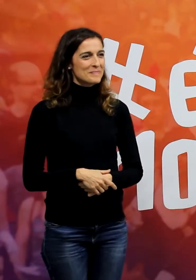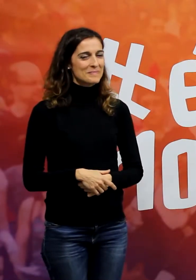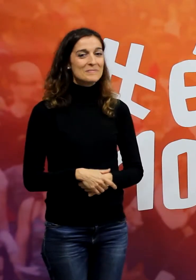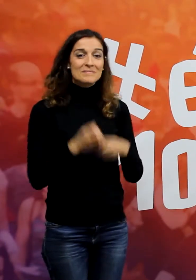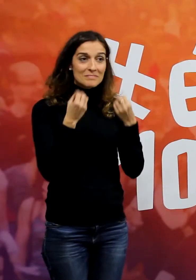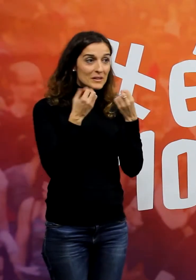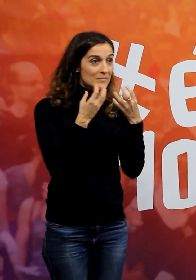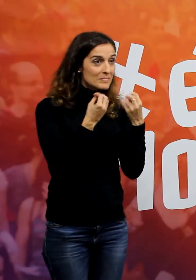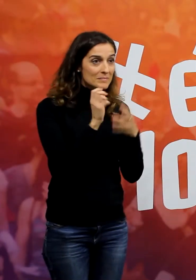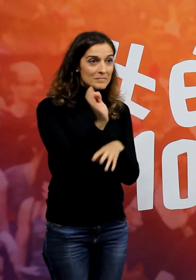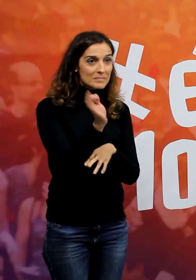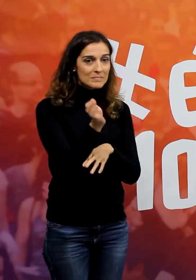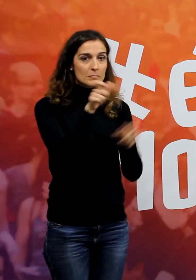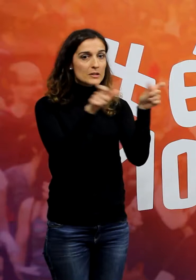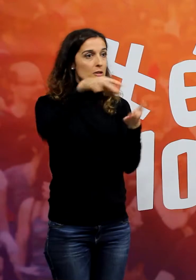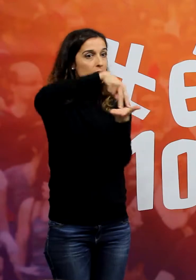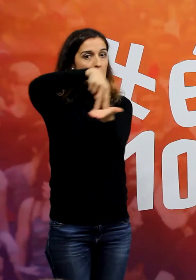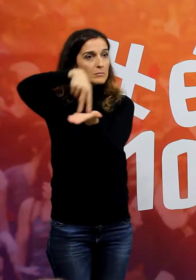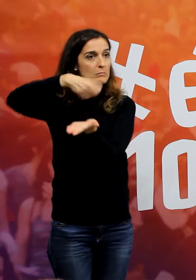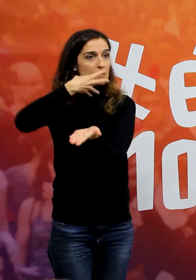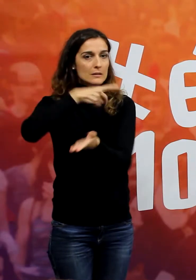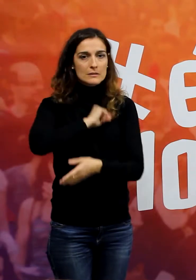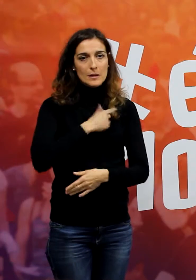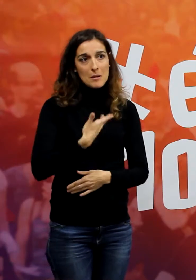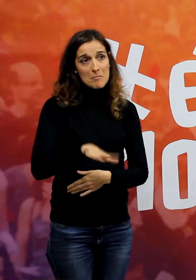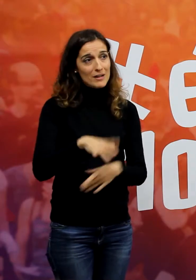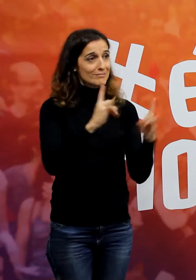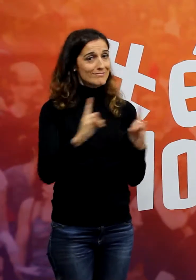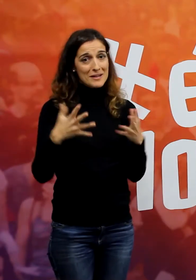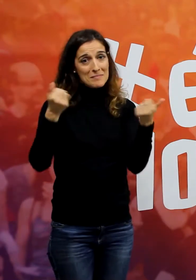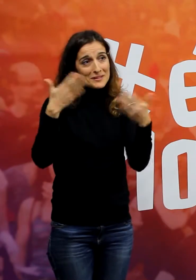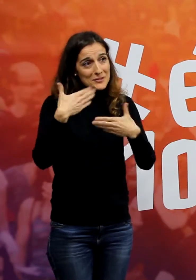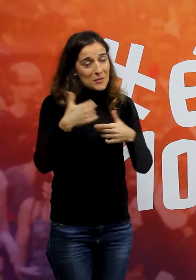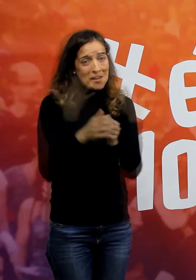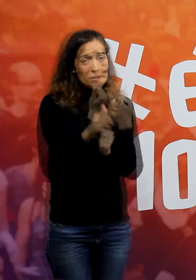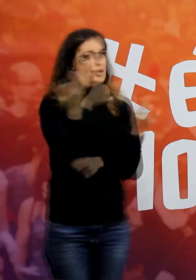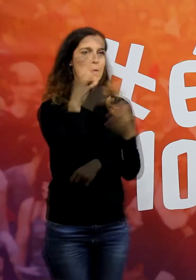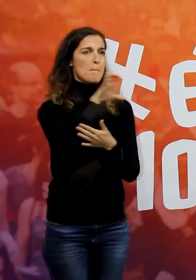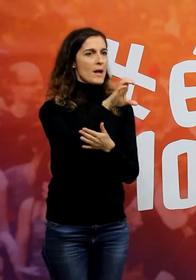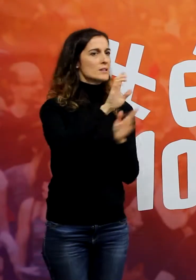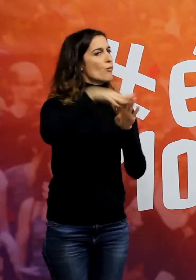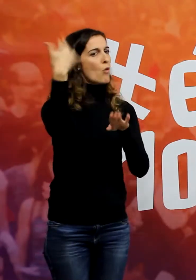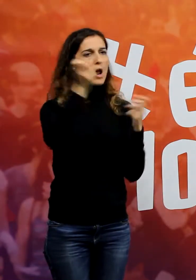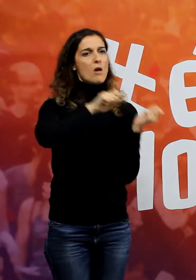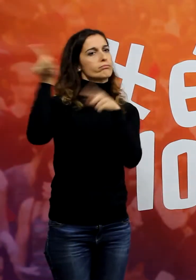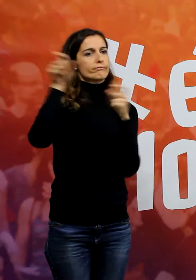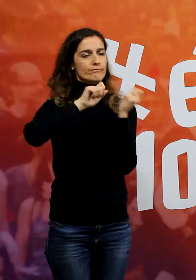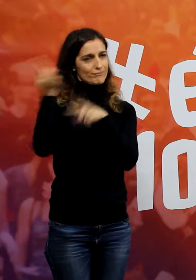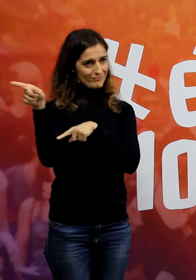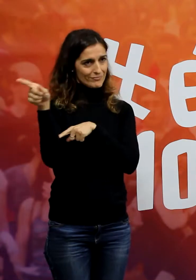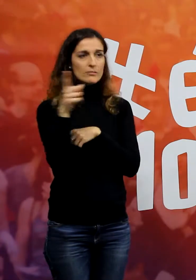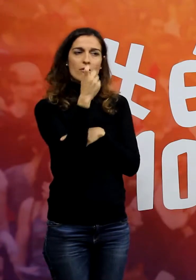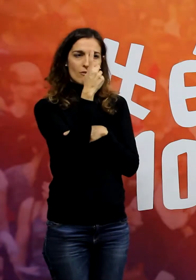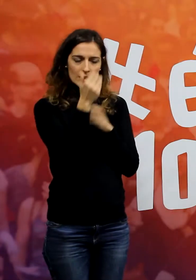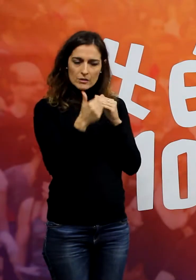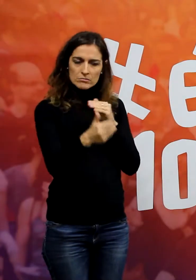Estem bé, no? Els que estem de peus a pe, me sap mal, però és que ja no queden cadires. Fia, aguanteu un poquet. No tindran anys per